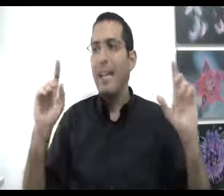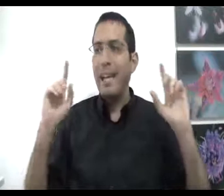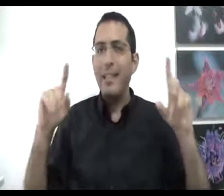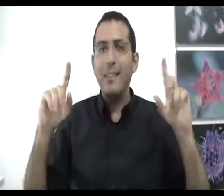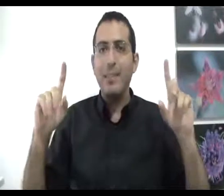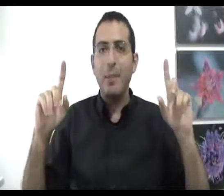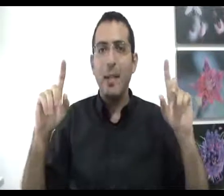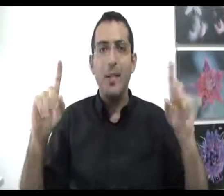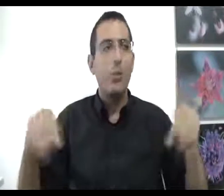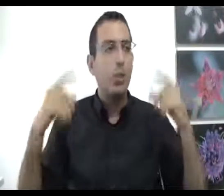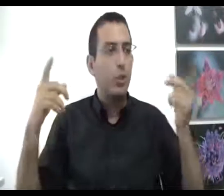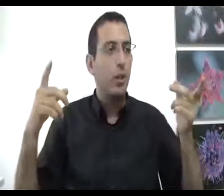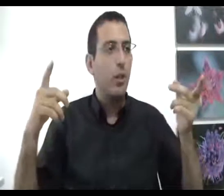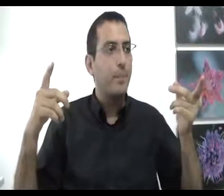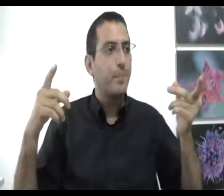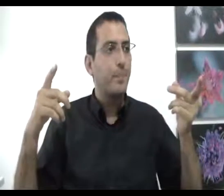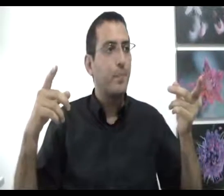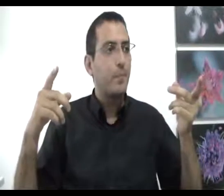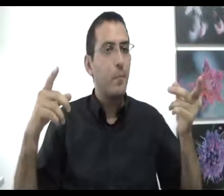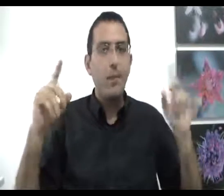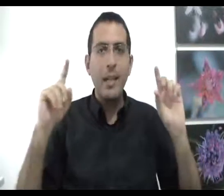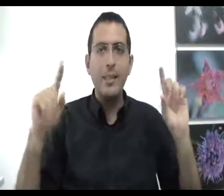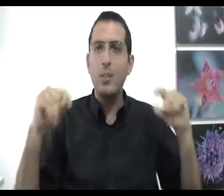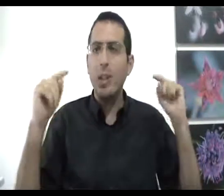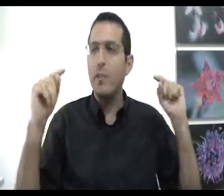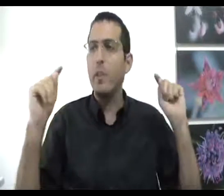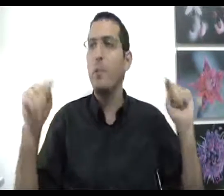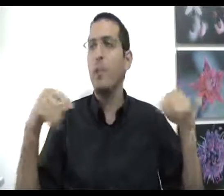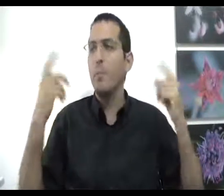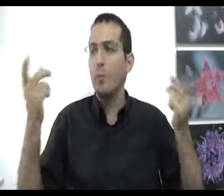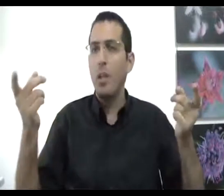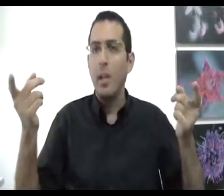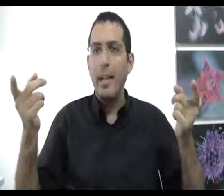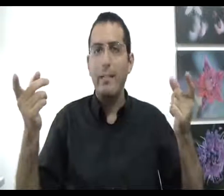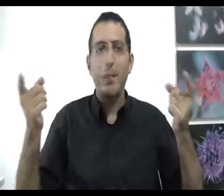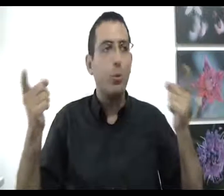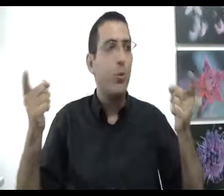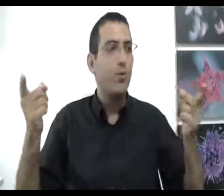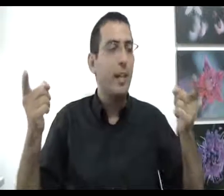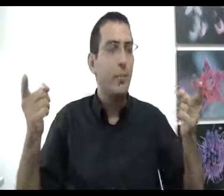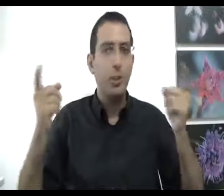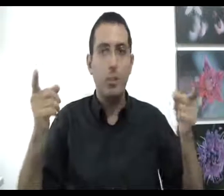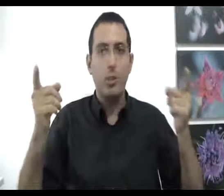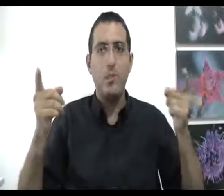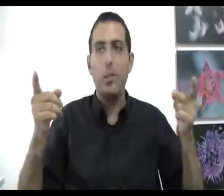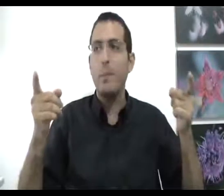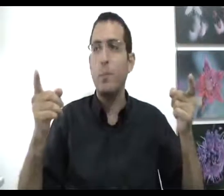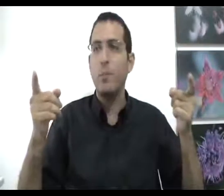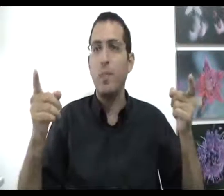להכניס את עצמך לתוך הראש שלו לנסות לחוות בשלמות את מה שהוא חווה בשלמות לחוות את מה שהוא חווה